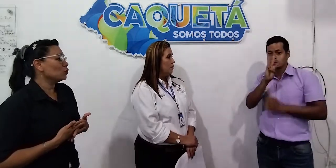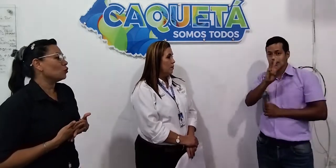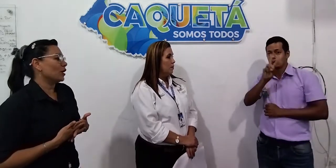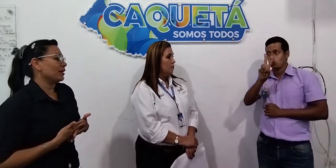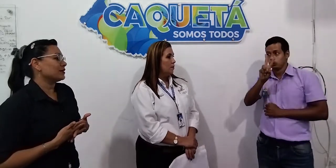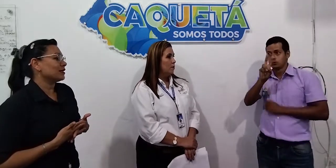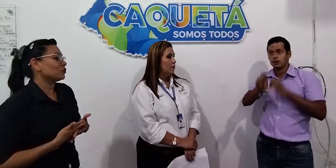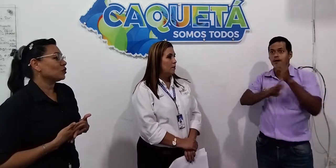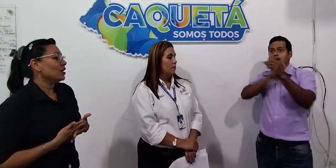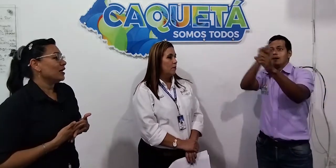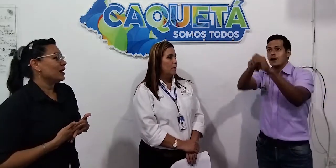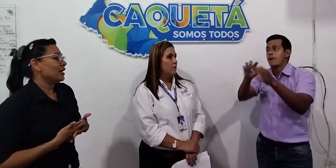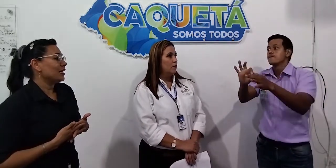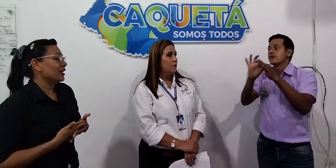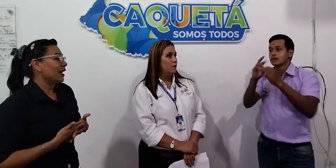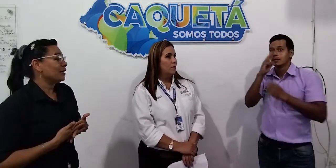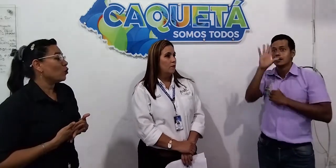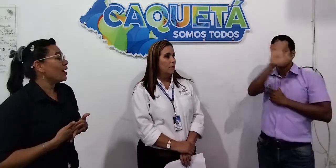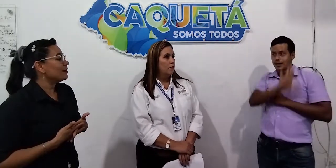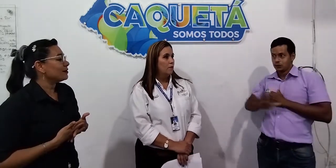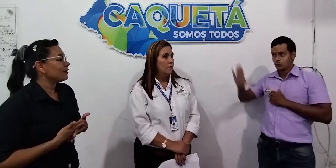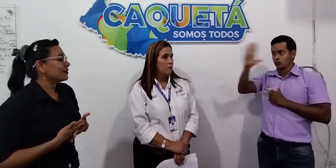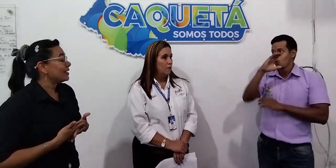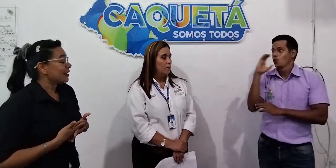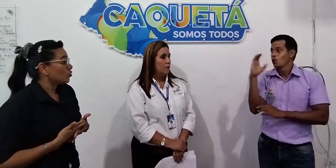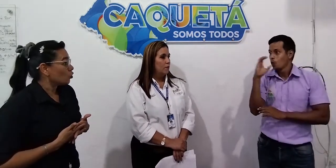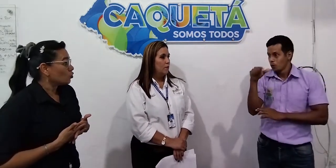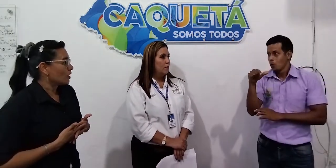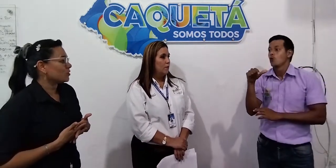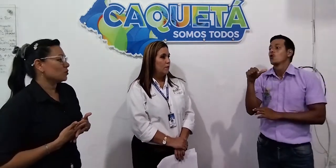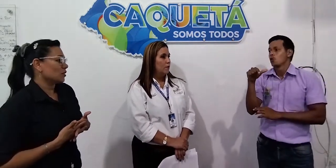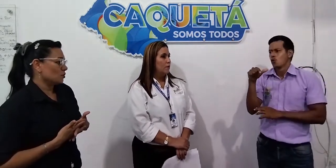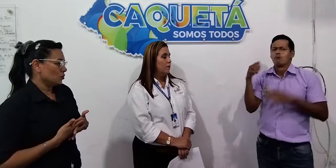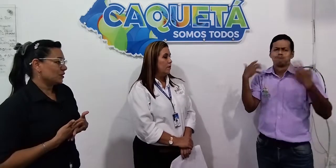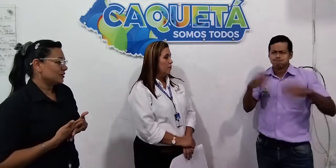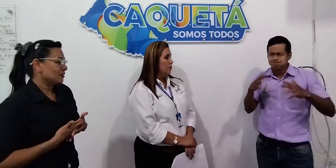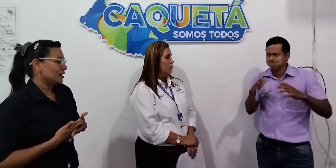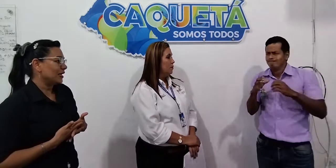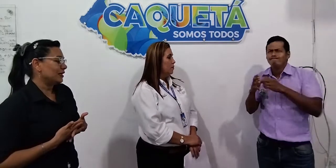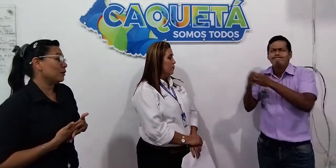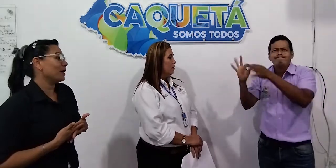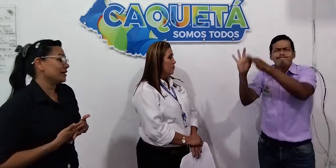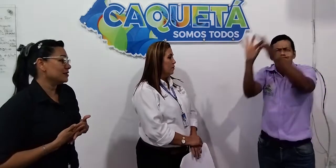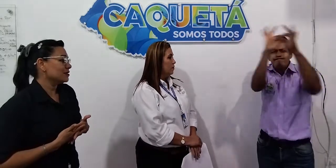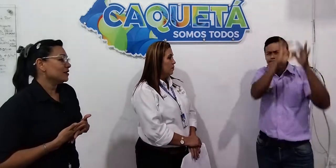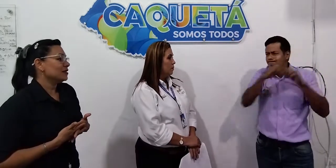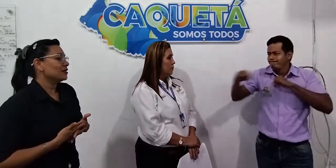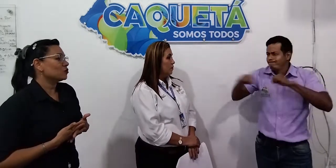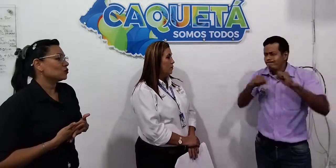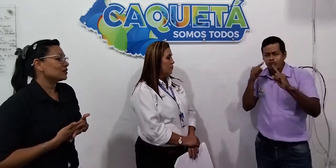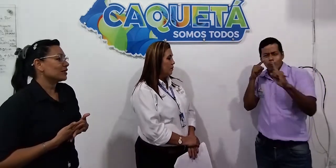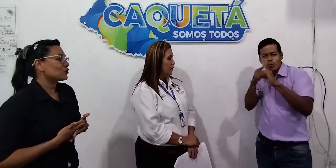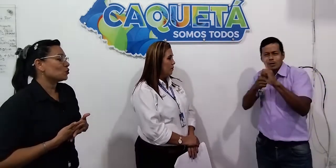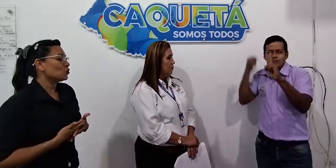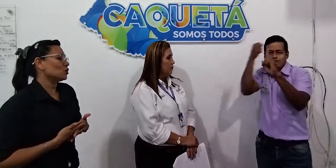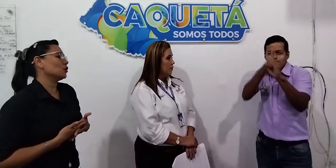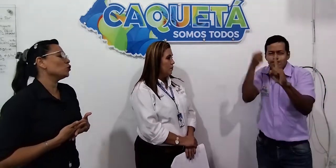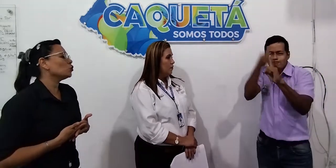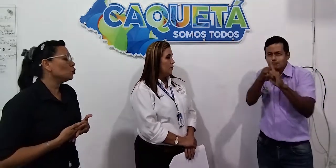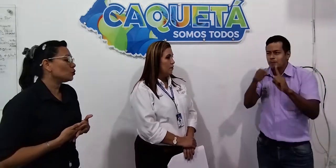lograr. Estamos, hay 32 asociaciones en el país y entonces esto nos llena de orgullo